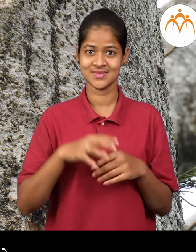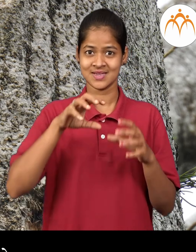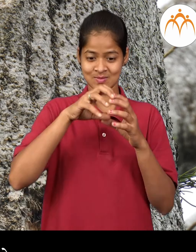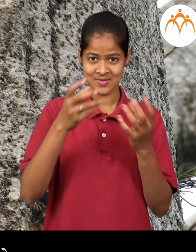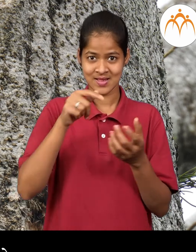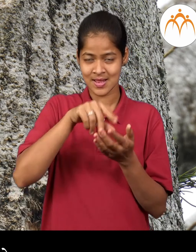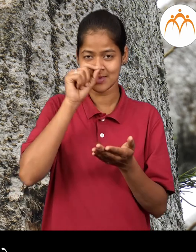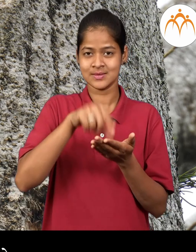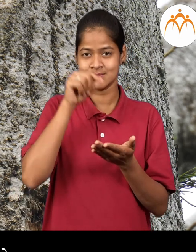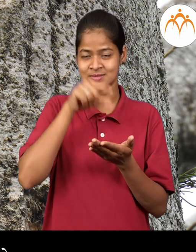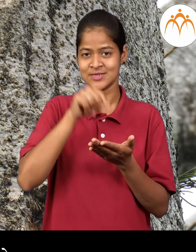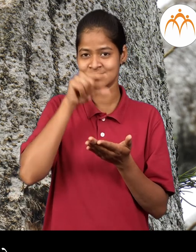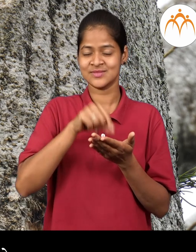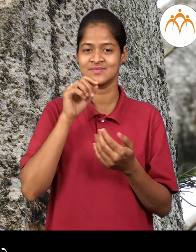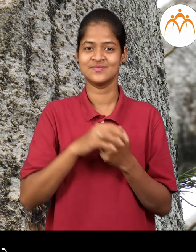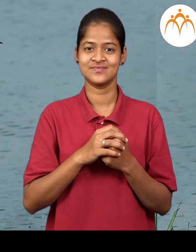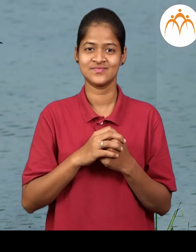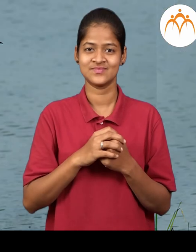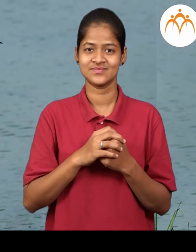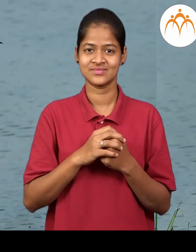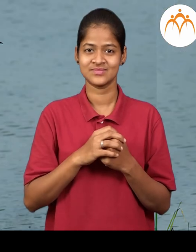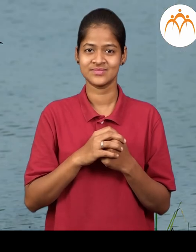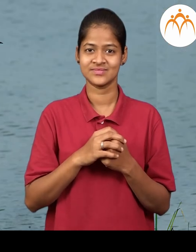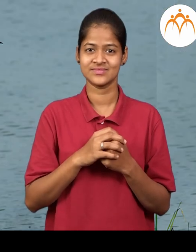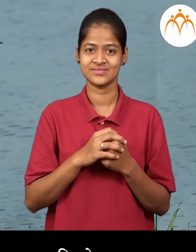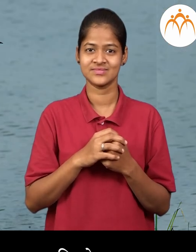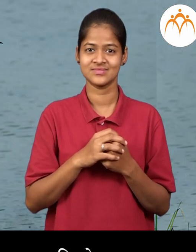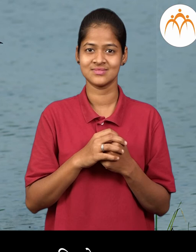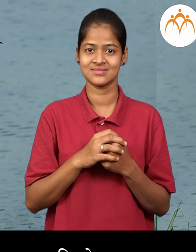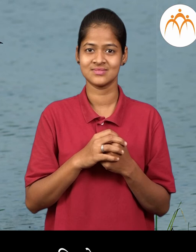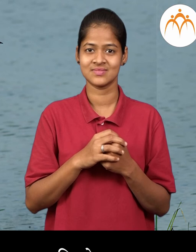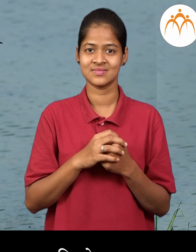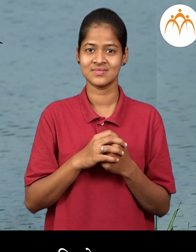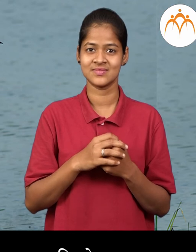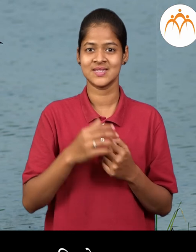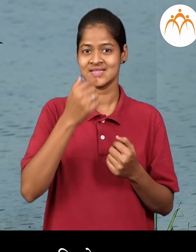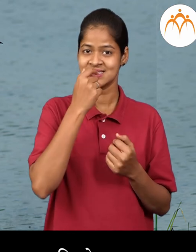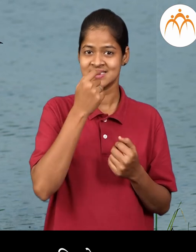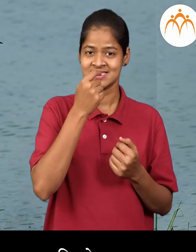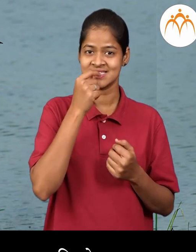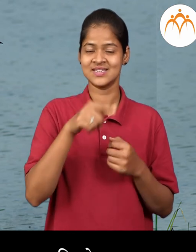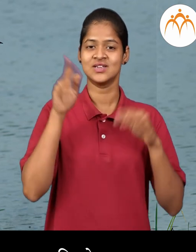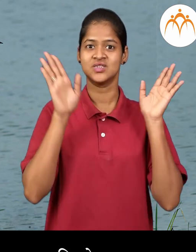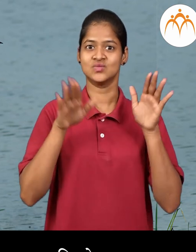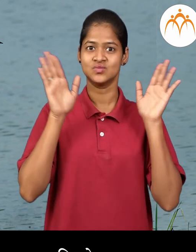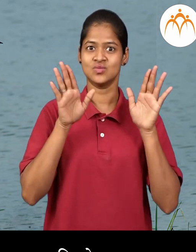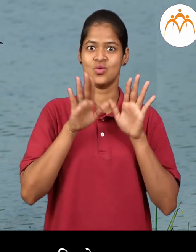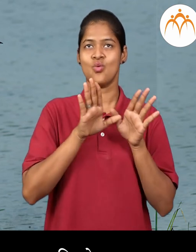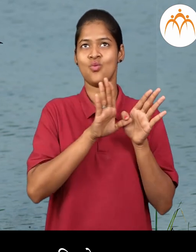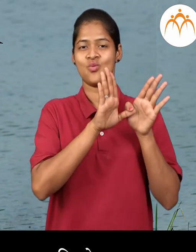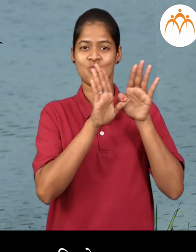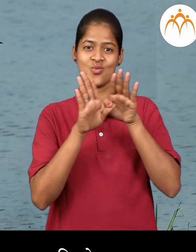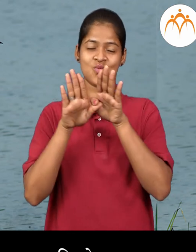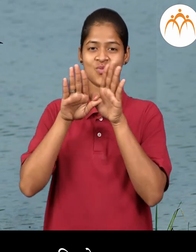पेरू खातो बगला आकाशात बगल्यांची रांग